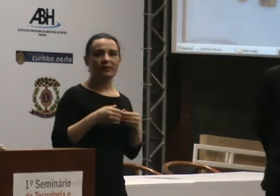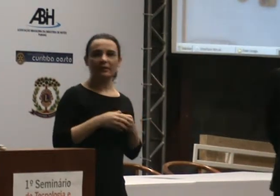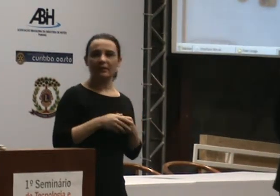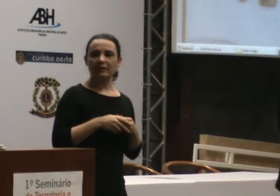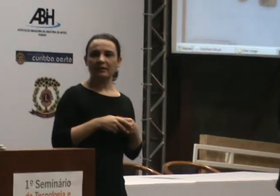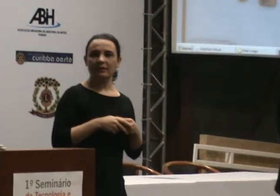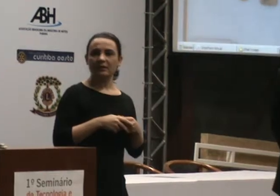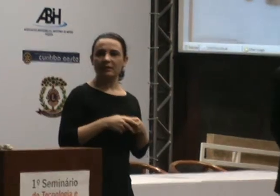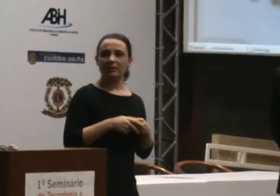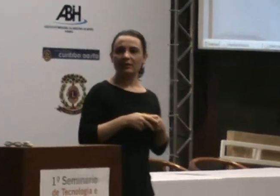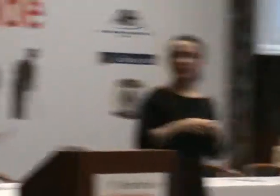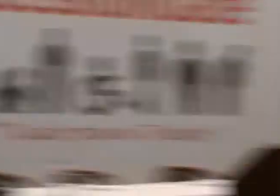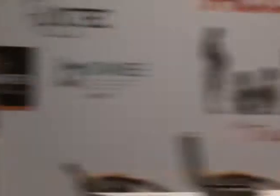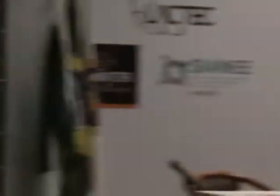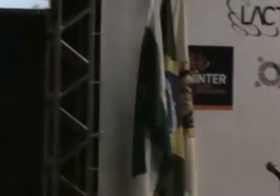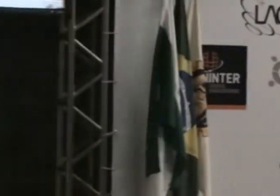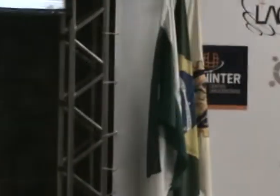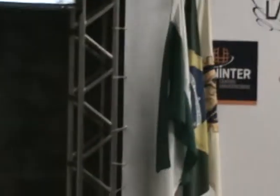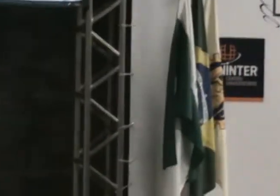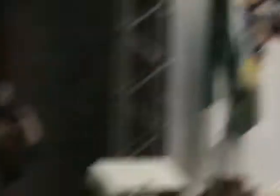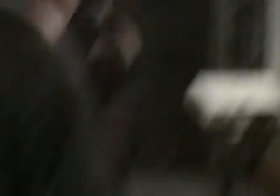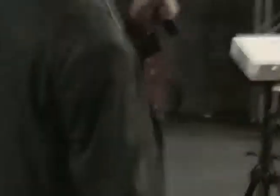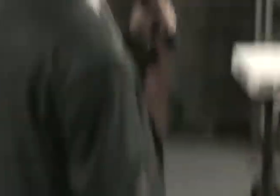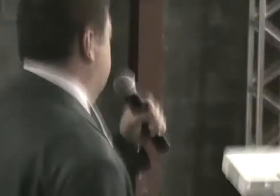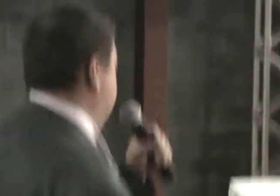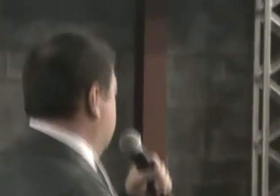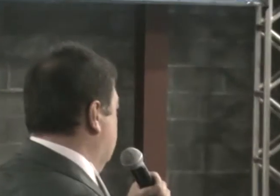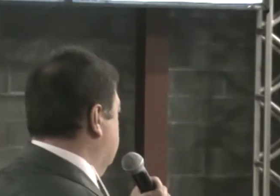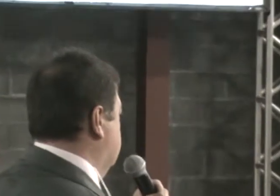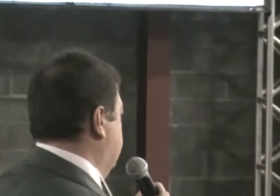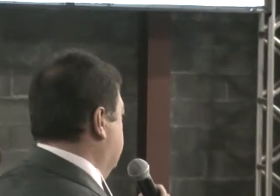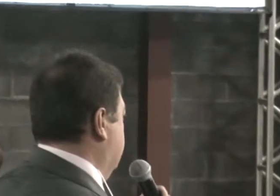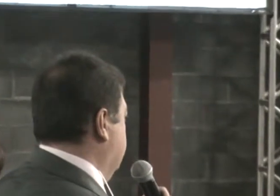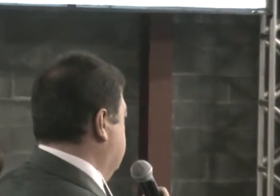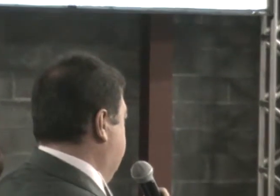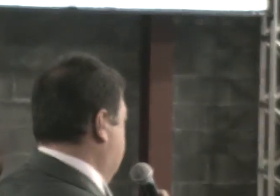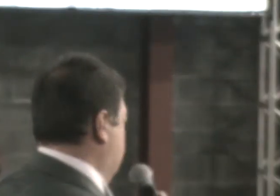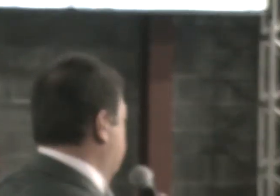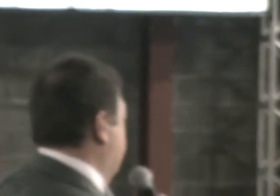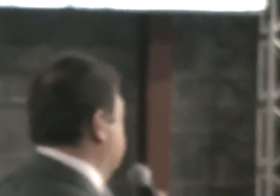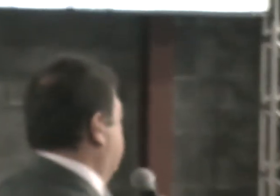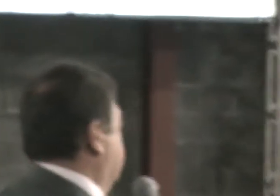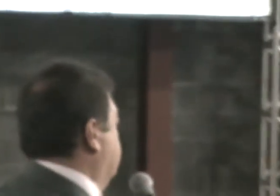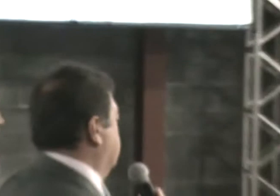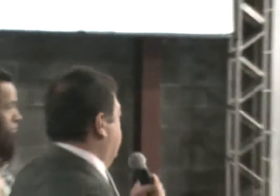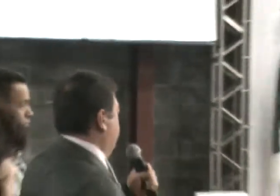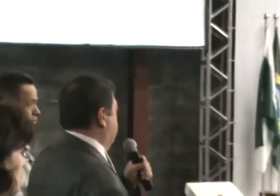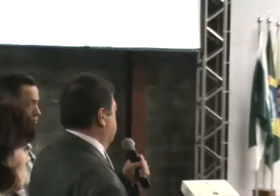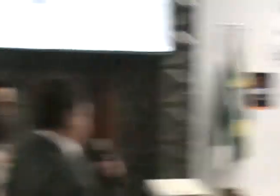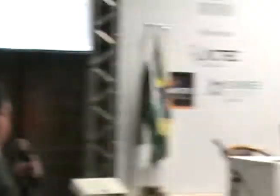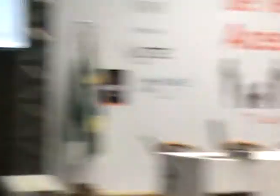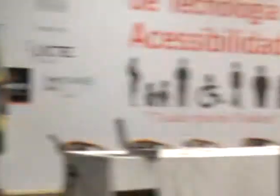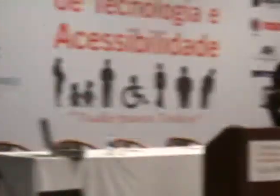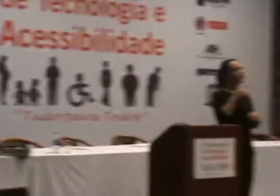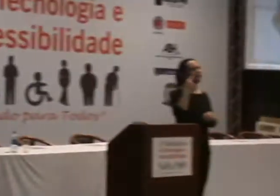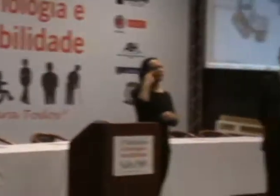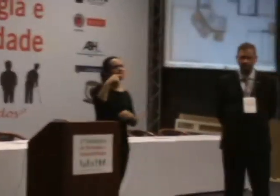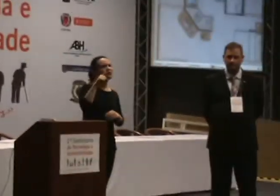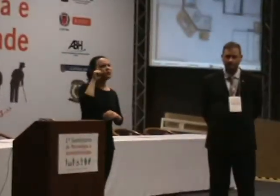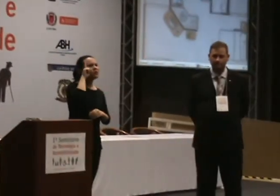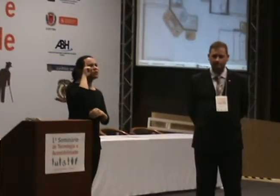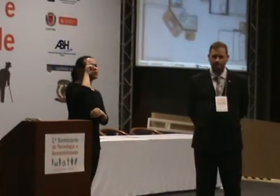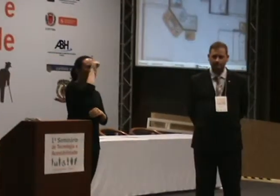Eu gostaria de perguntar aos professores, em que o grupo da grande dificuldade que a gente tem de ter